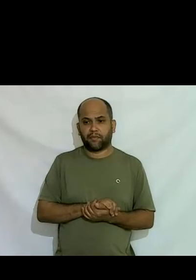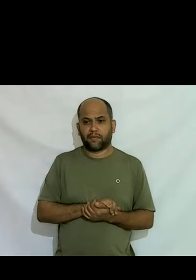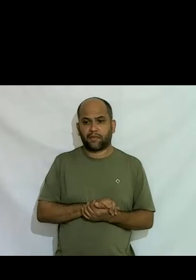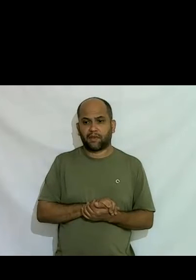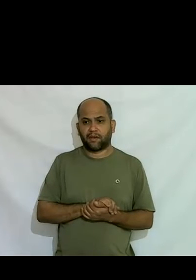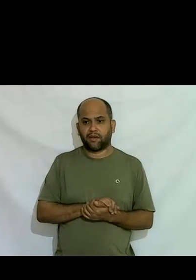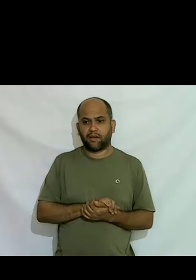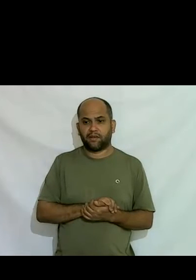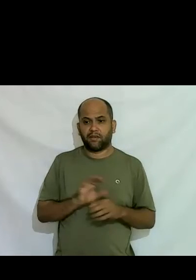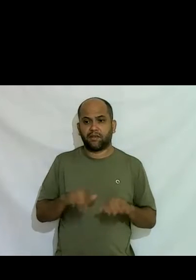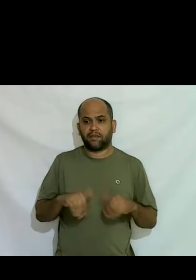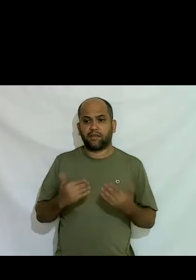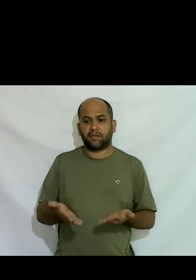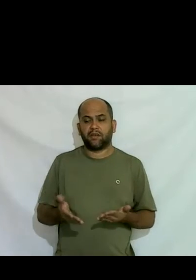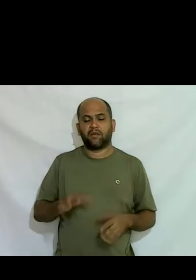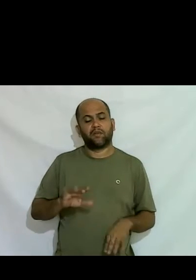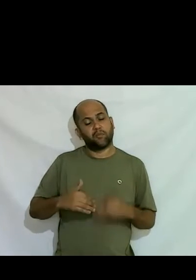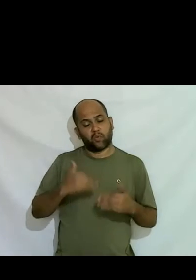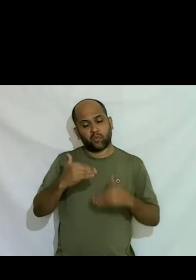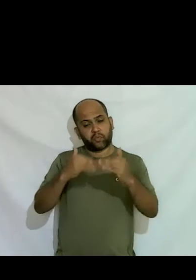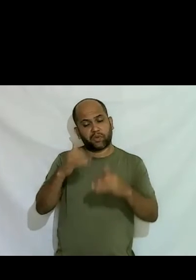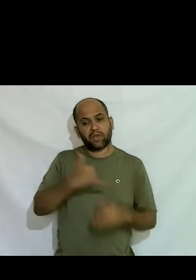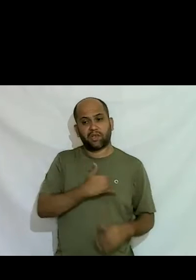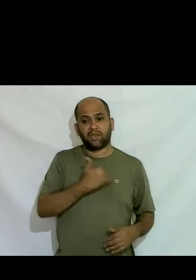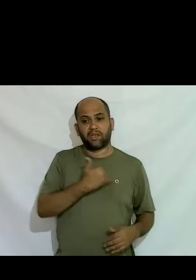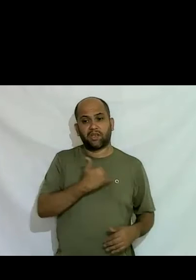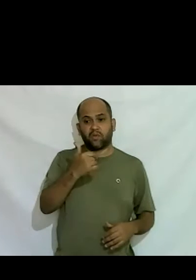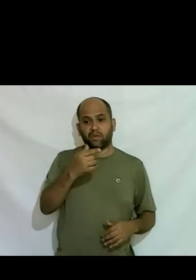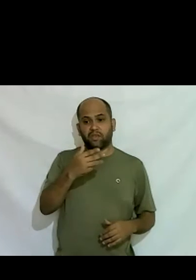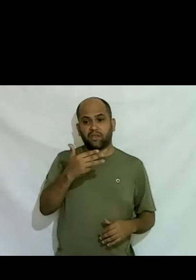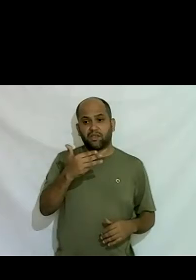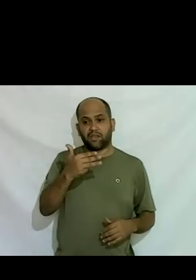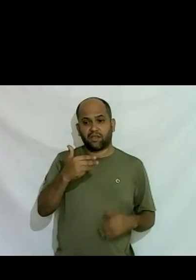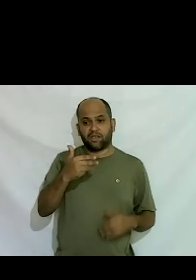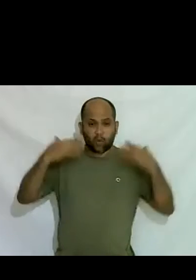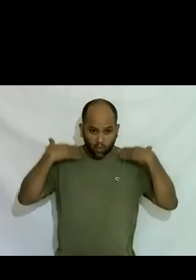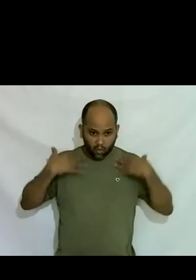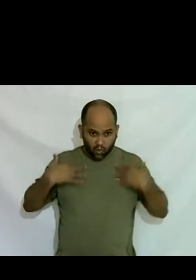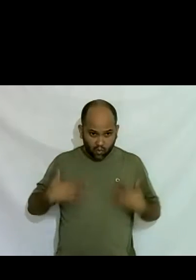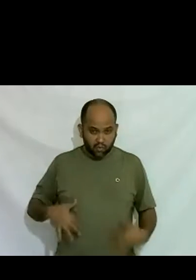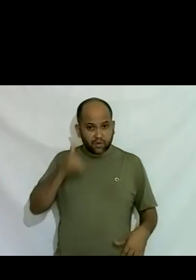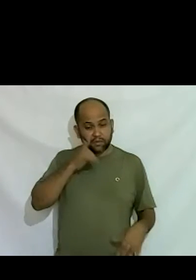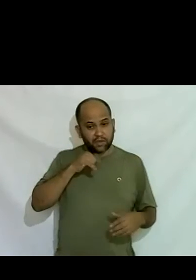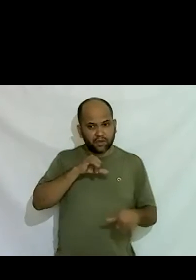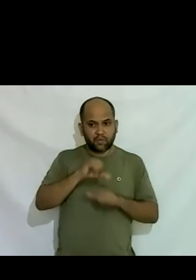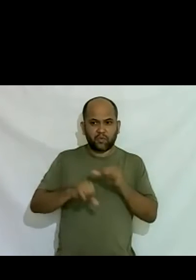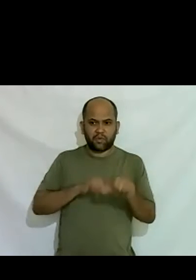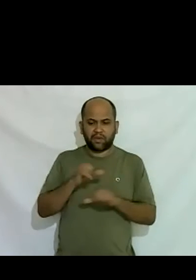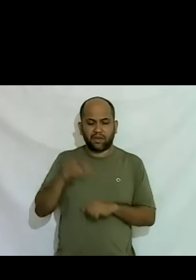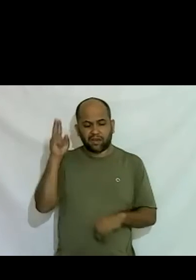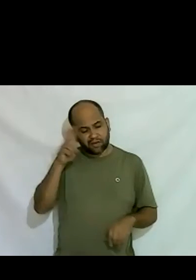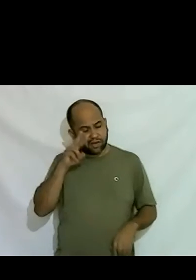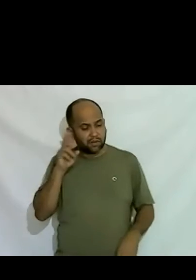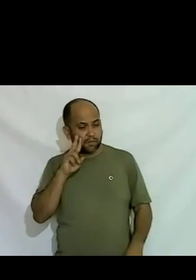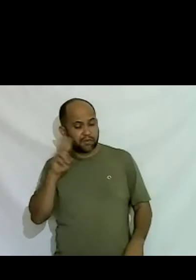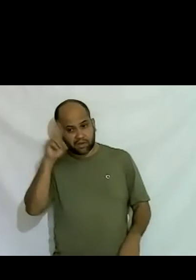mas com 11, 12, 13 anos os corpos das meninas começaram a me dar e eu lembro que eu observava elas